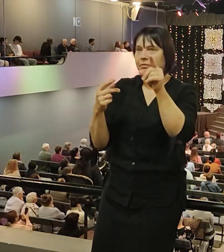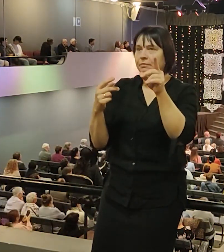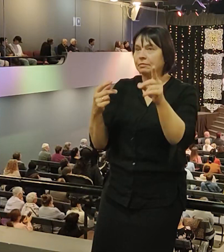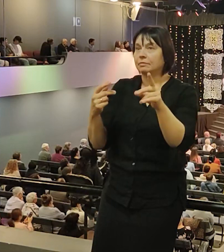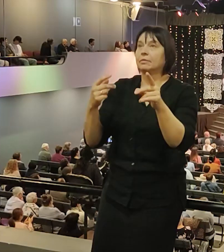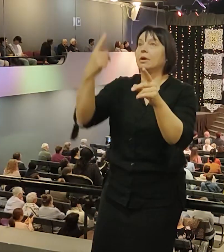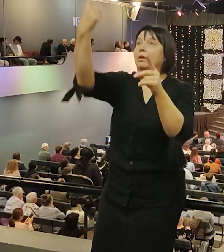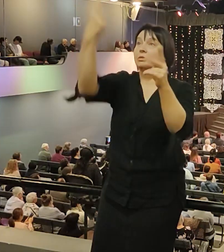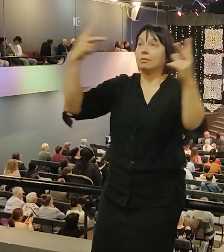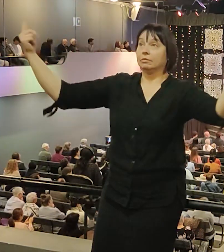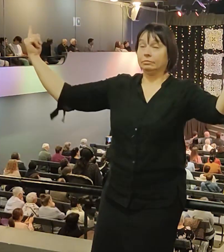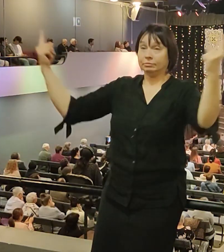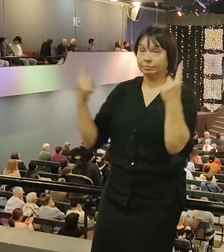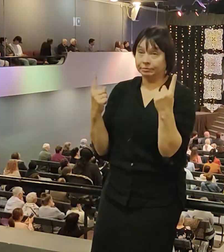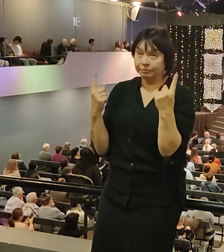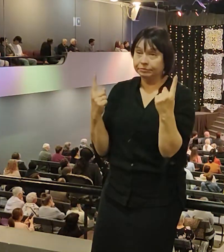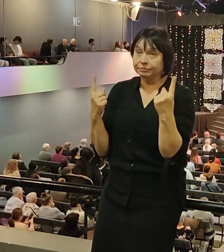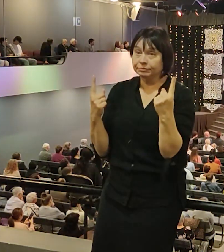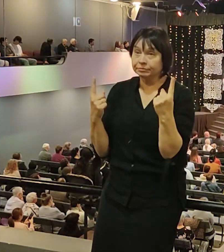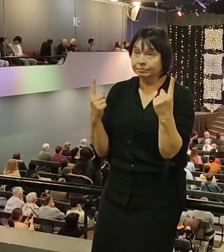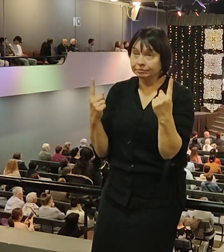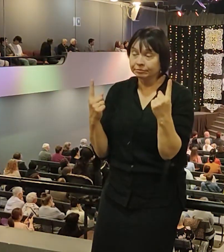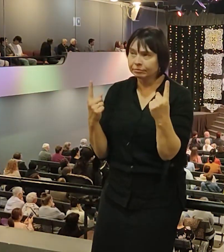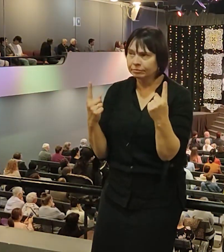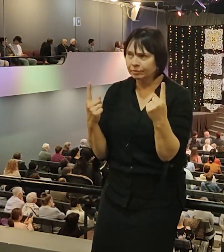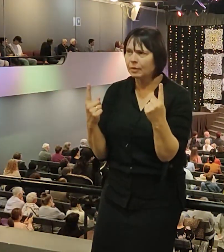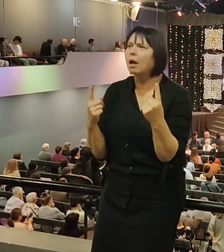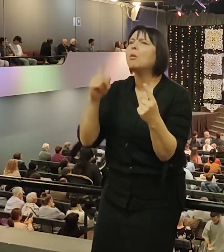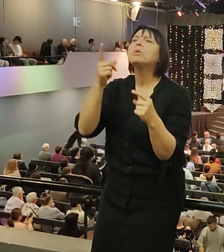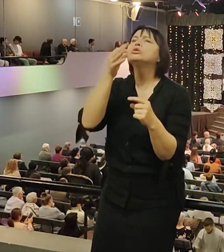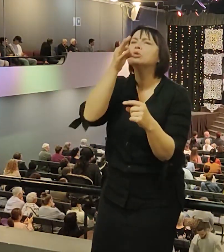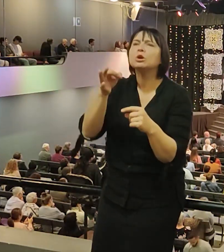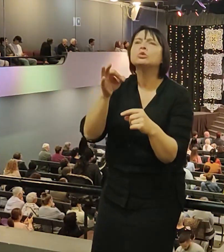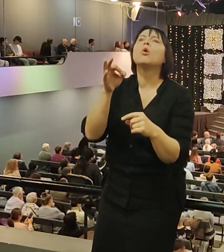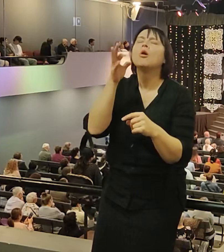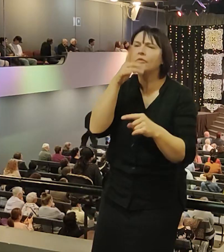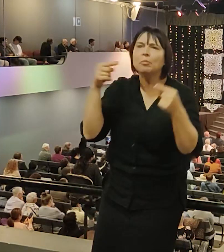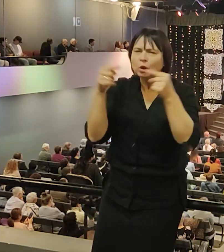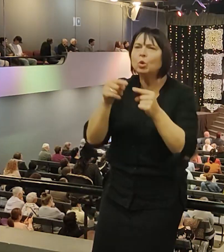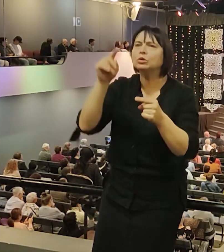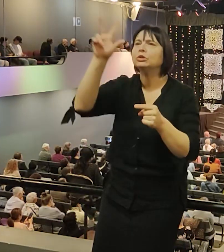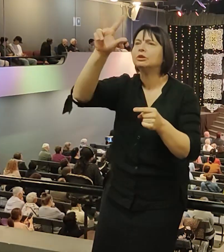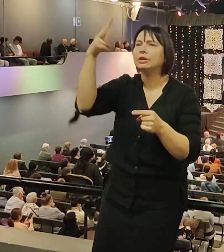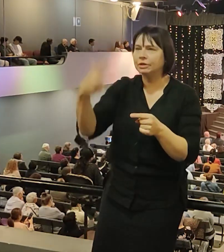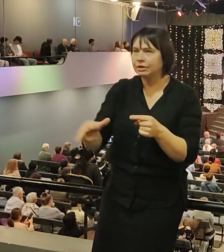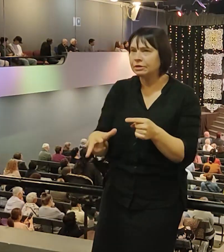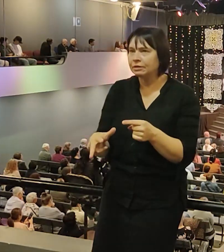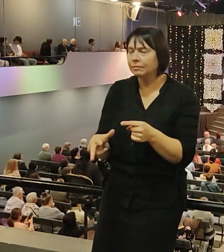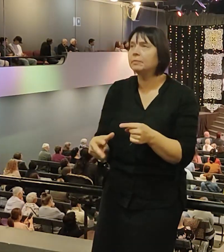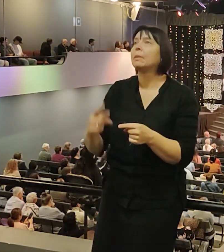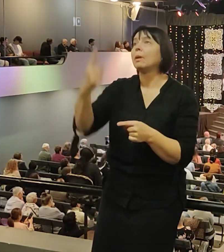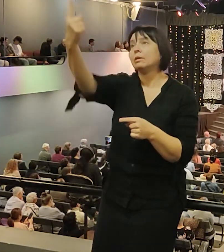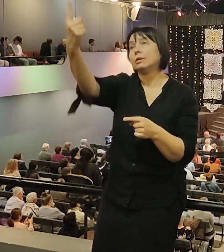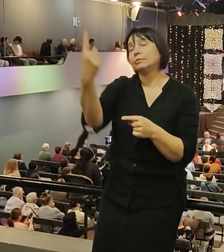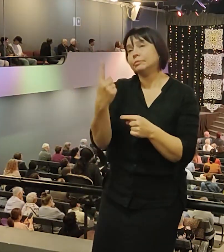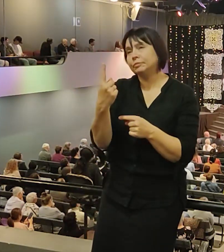Который у ног смотрит на меня. Почему я скажу полчетвертого, я знал время, я даже скажу вам сейчас. Который у ног ангел смотрит на меня